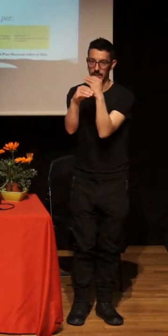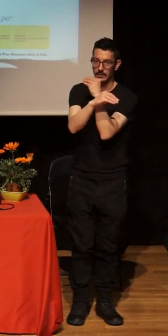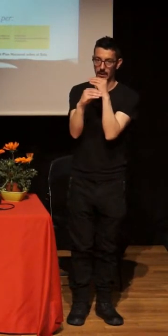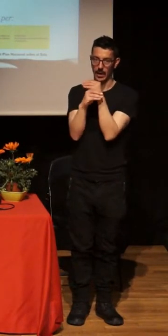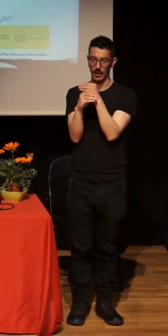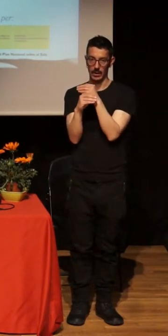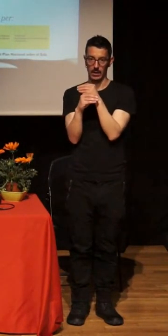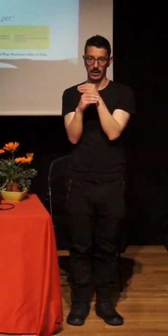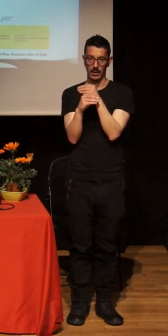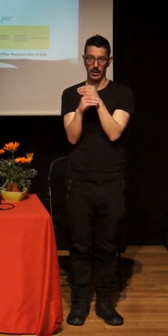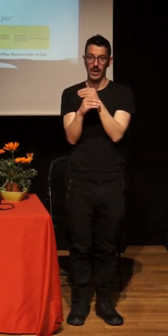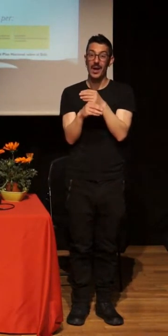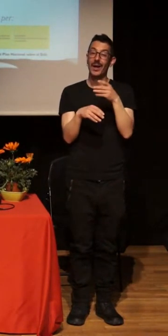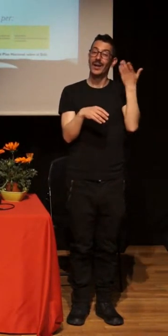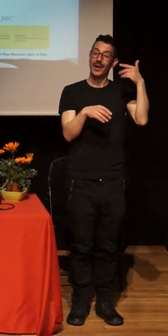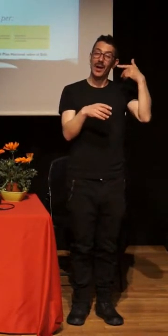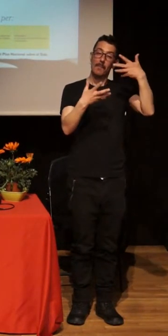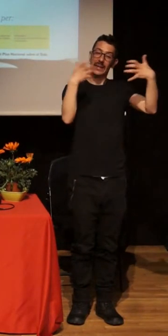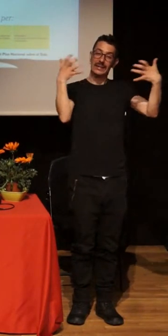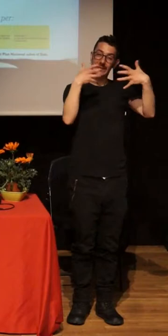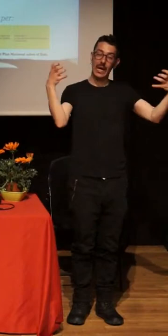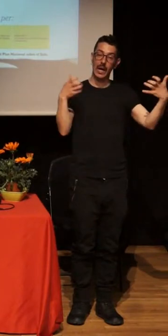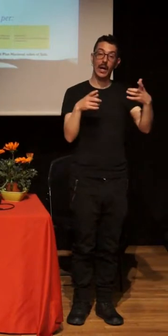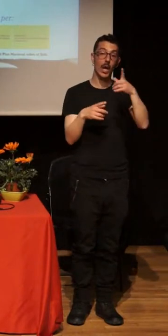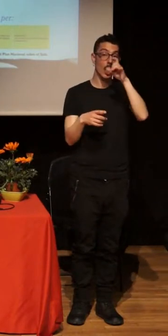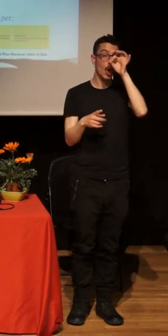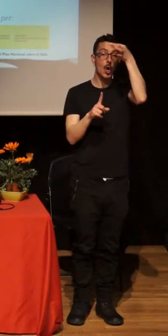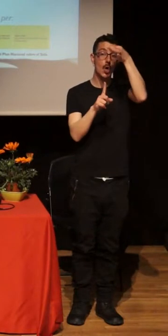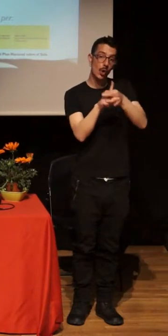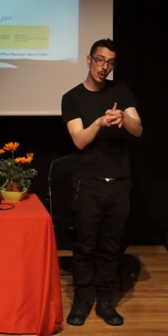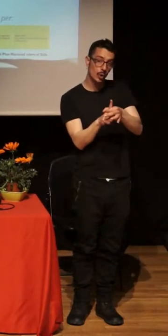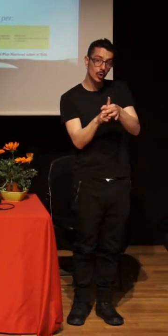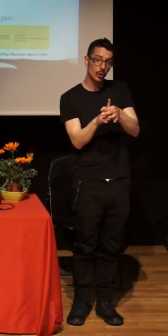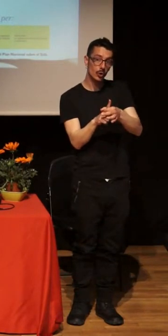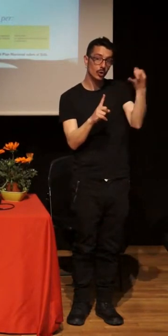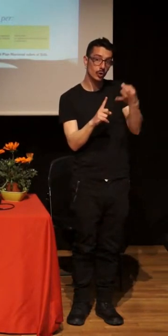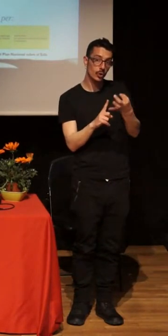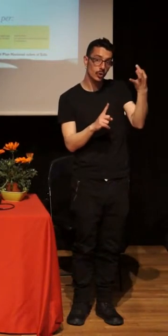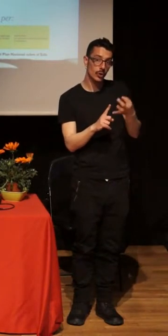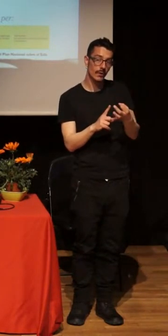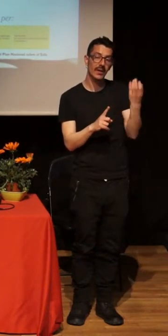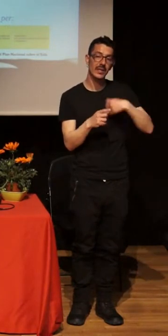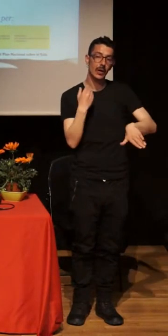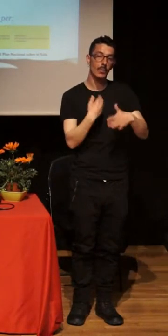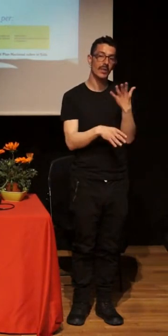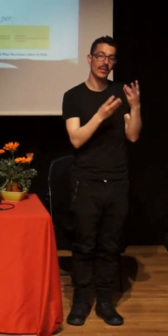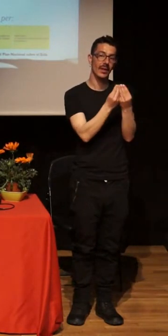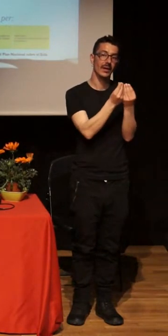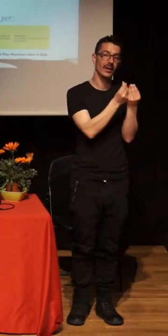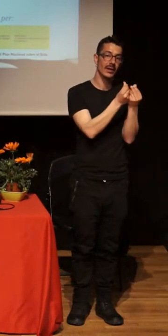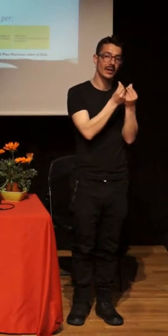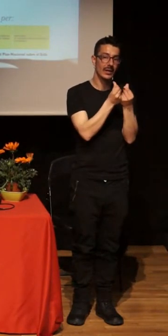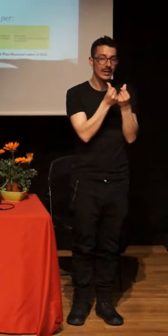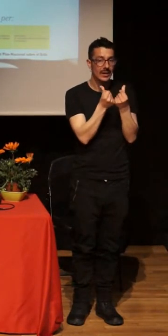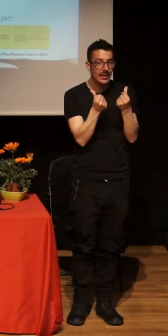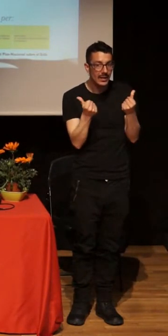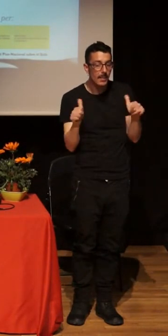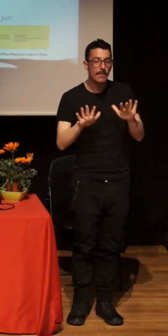y se empiezan a generar diversos mensajes relacionados con la prevención sin que existan espacios para consensuarlos y nos encontramos con la realidad que yo